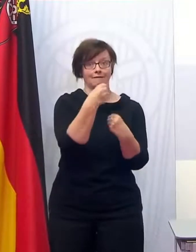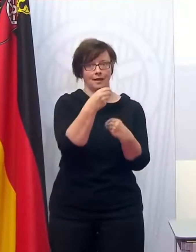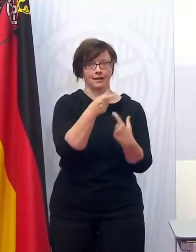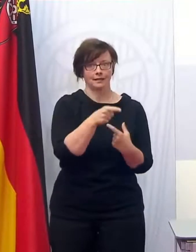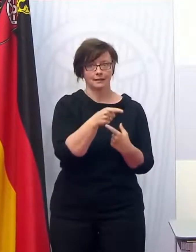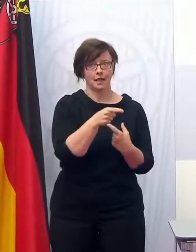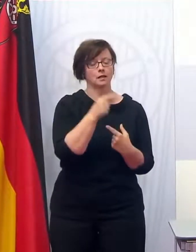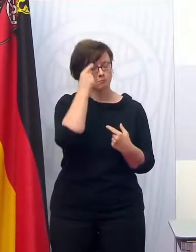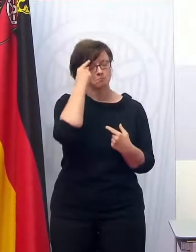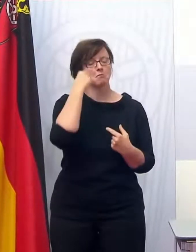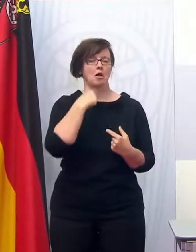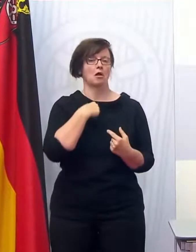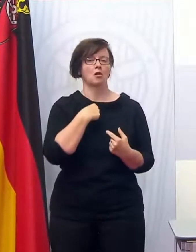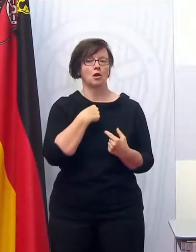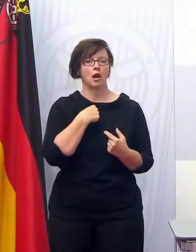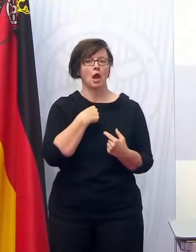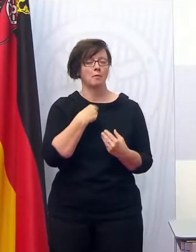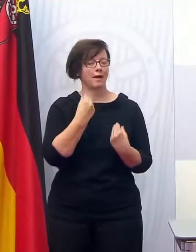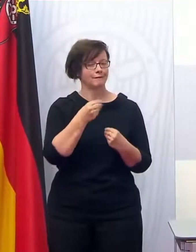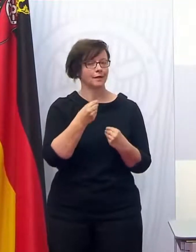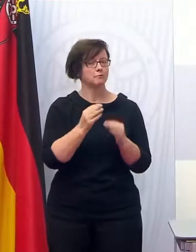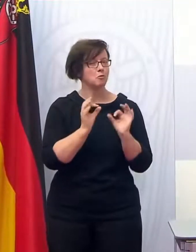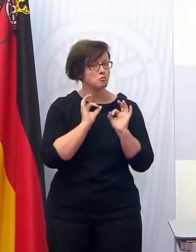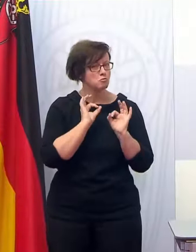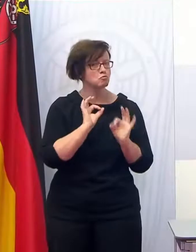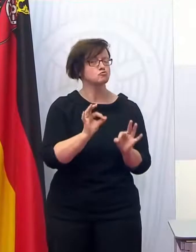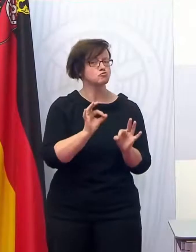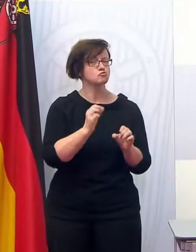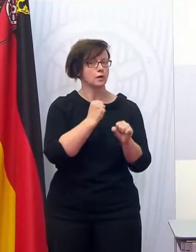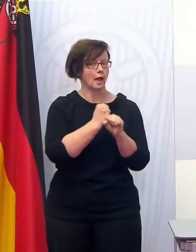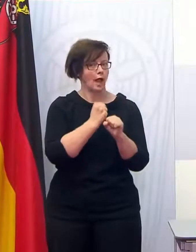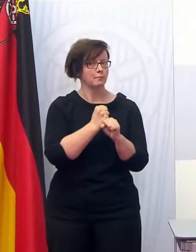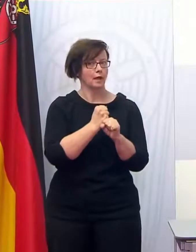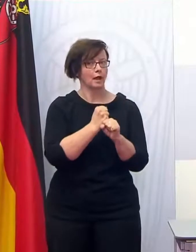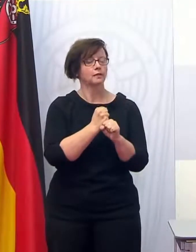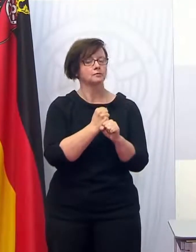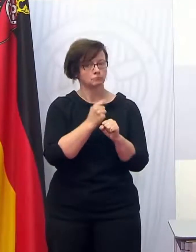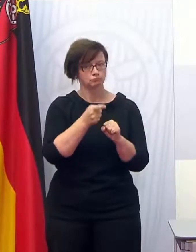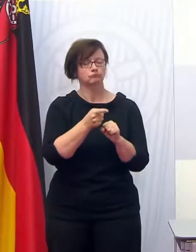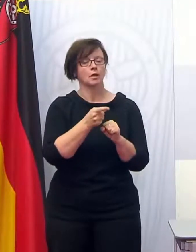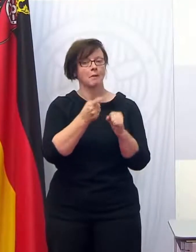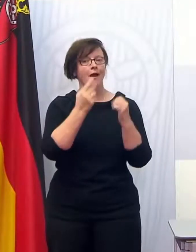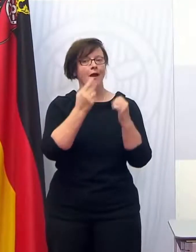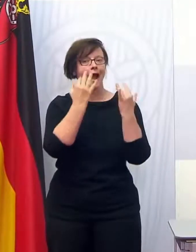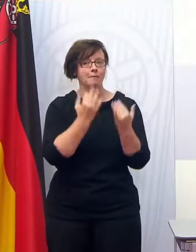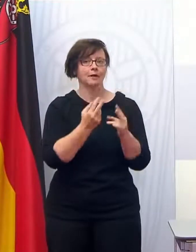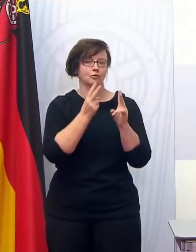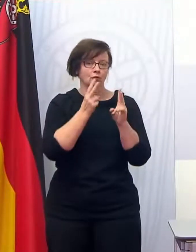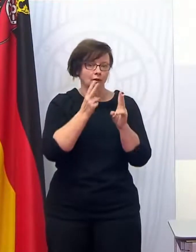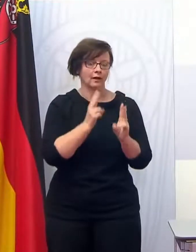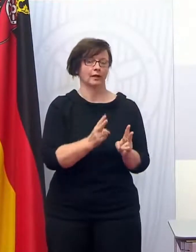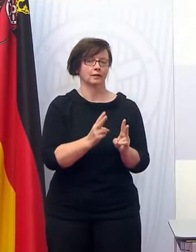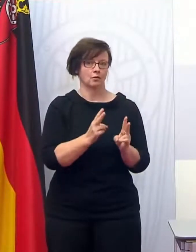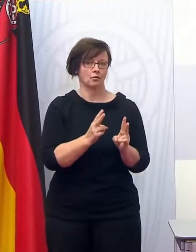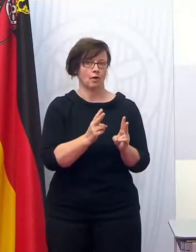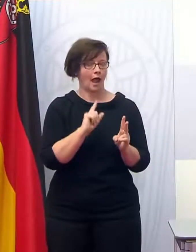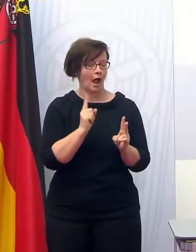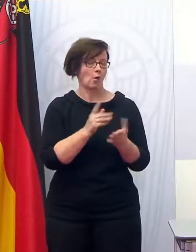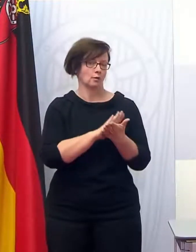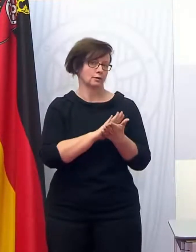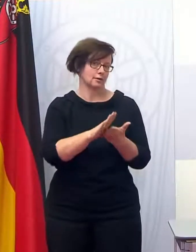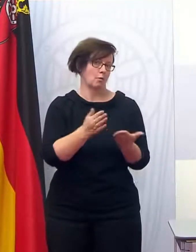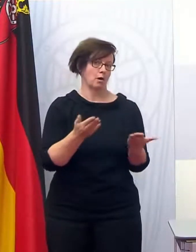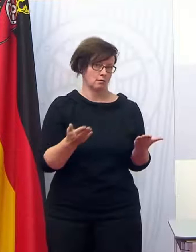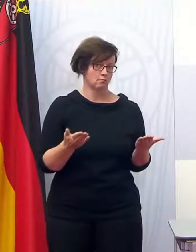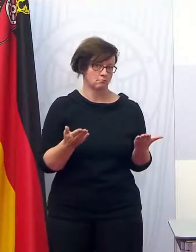Teststellen davon aus, dass die, da qualitativ vernünftige Tests anbieten, auch Gewähr dafür bieten, dass sie nachher bei der Abrechnung sich